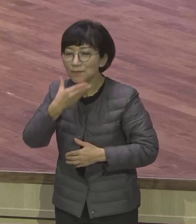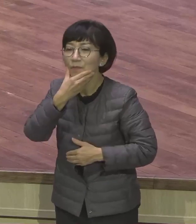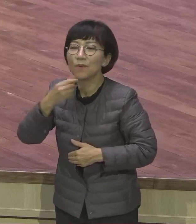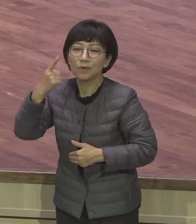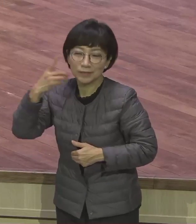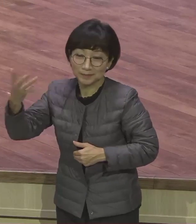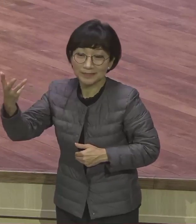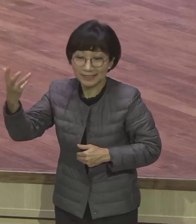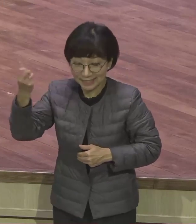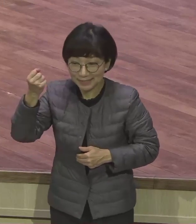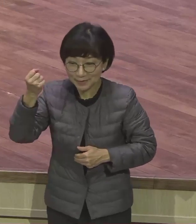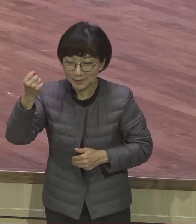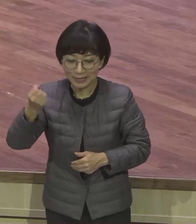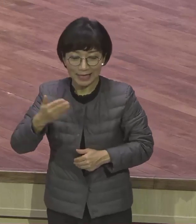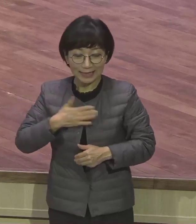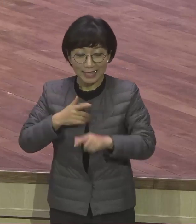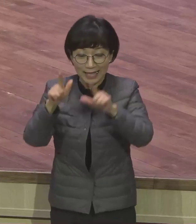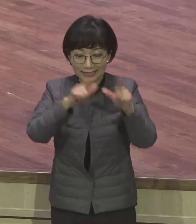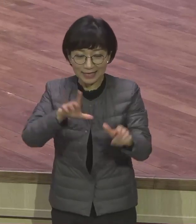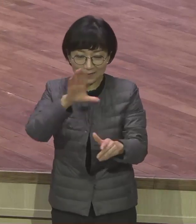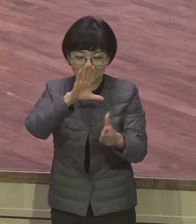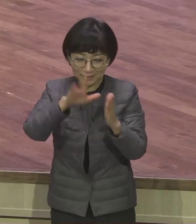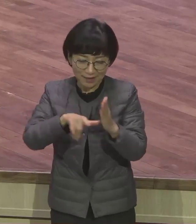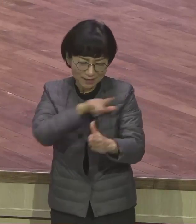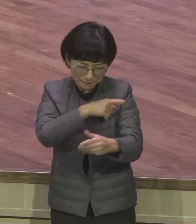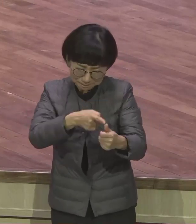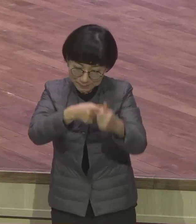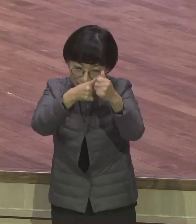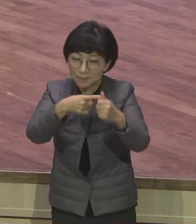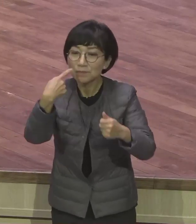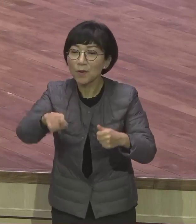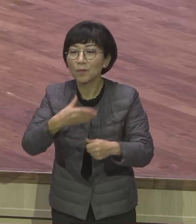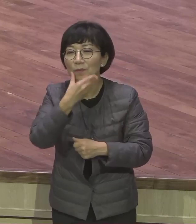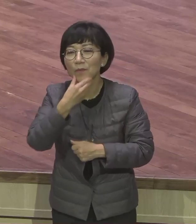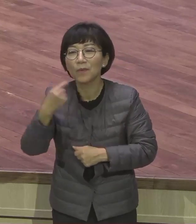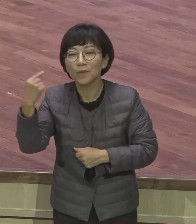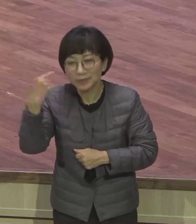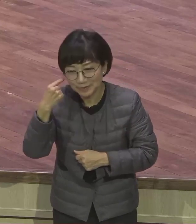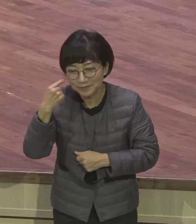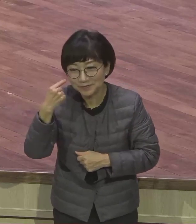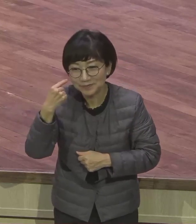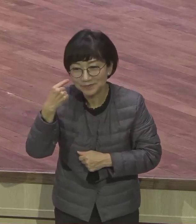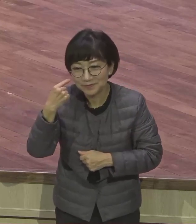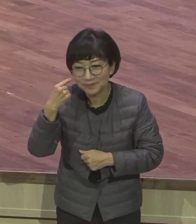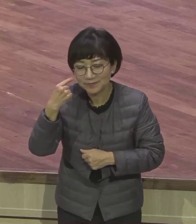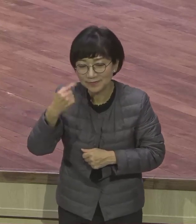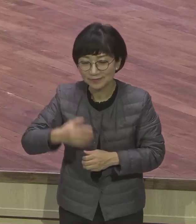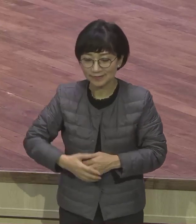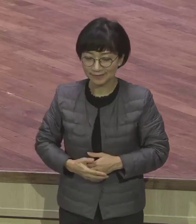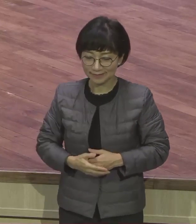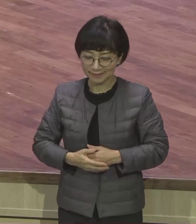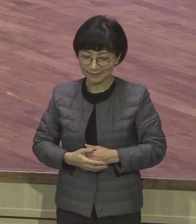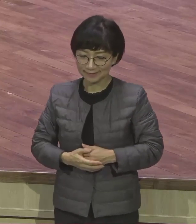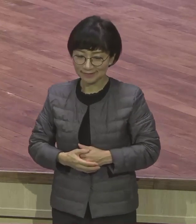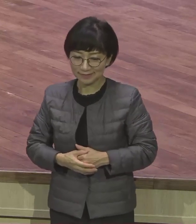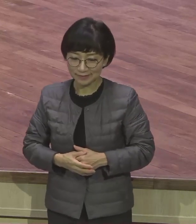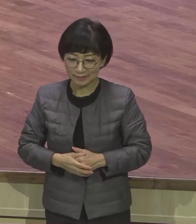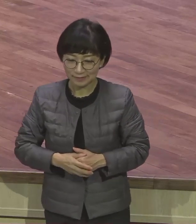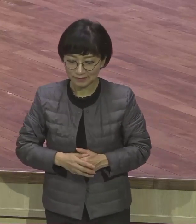삶의 우선순위를 바뀌는 사람 다릅니다 이게 이제 이런 사람이 오늘 시대에 못